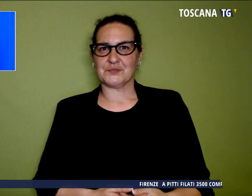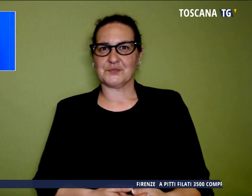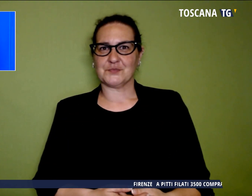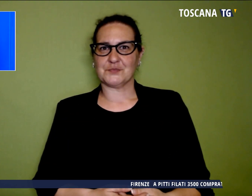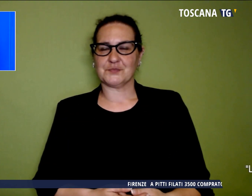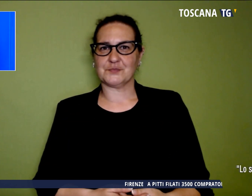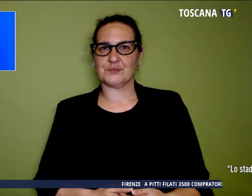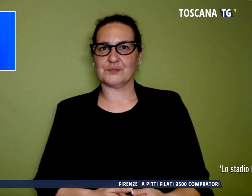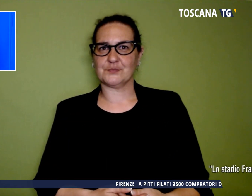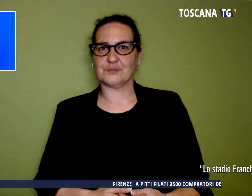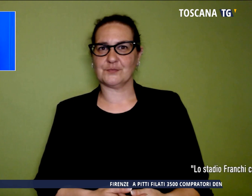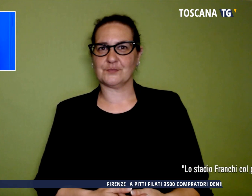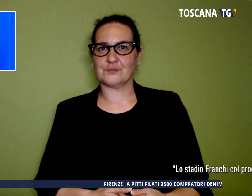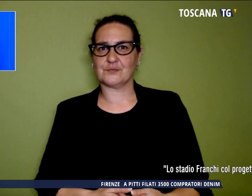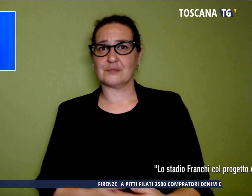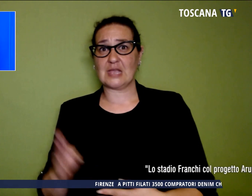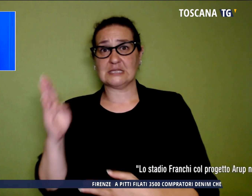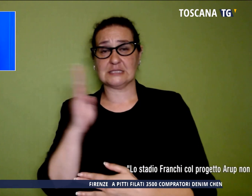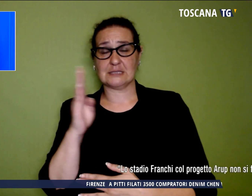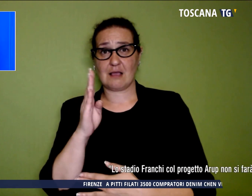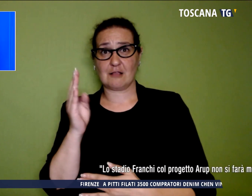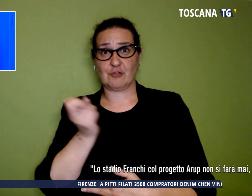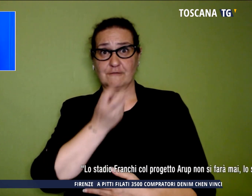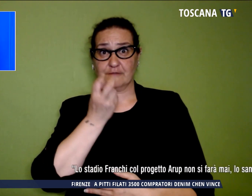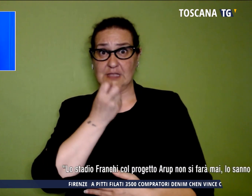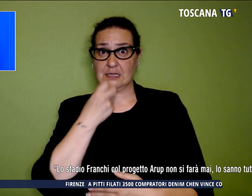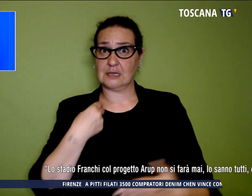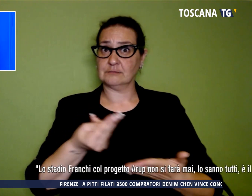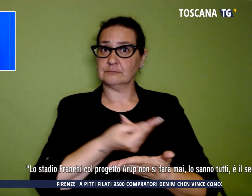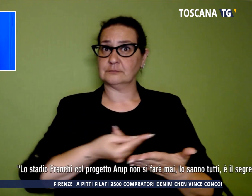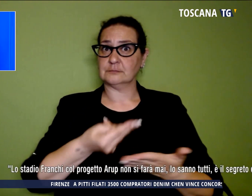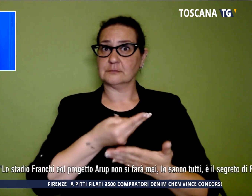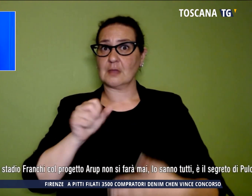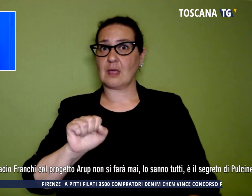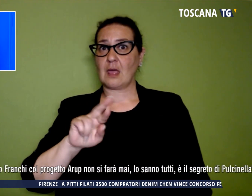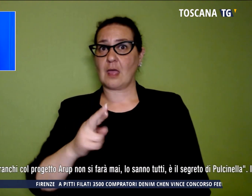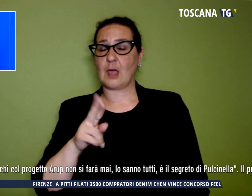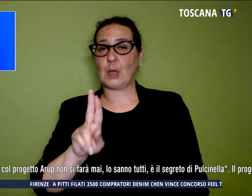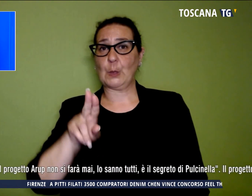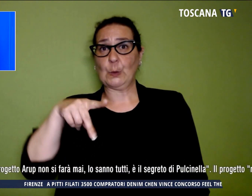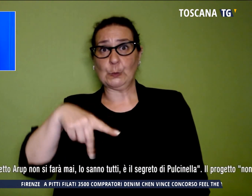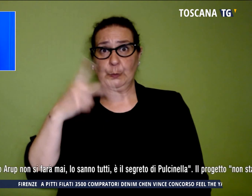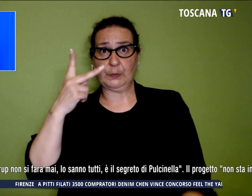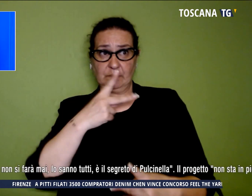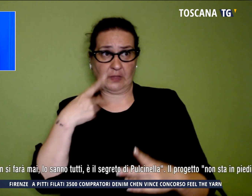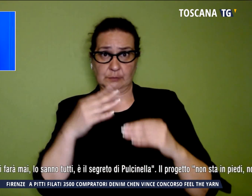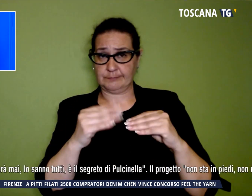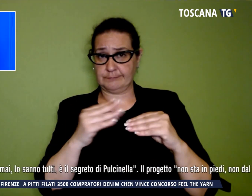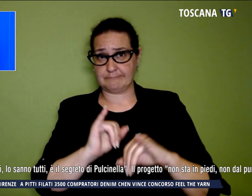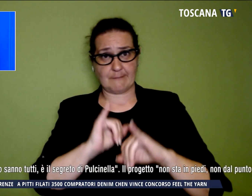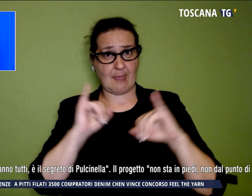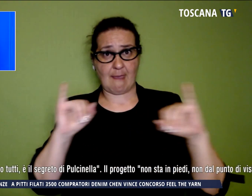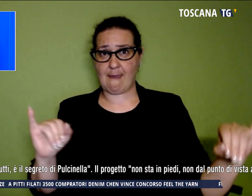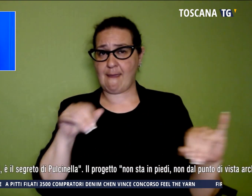Lo stadio Artemio Franchi col progetto Arup non si farà mai, lo sanno tutti, è il segreto di